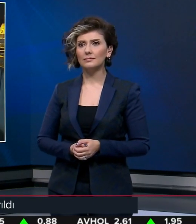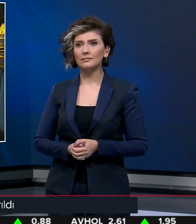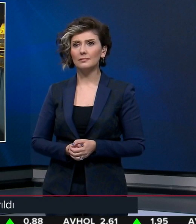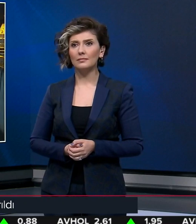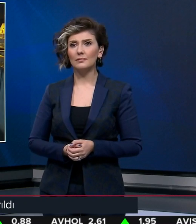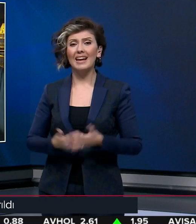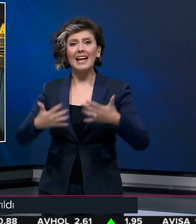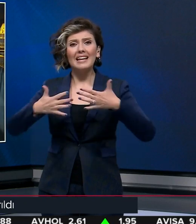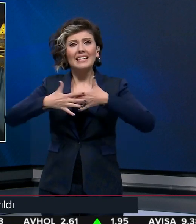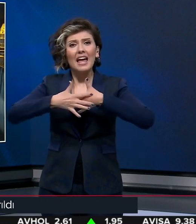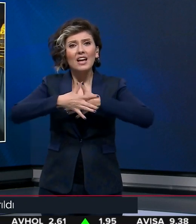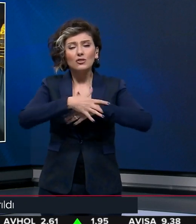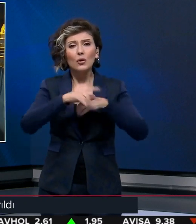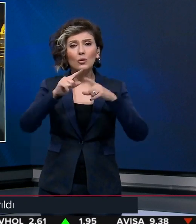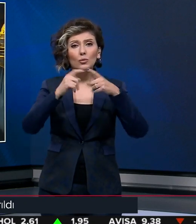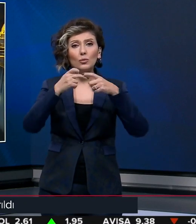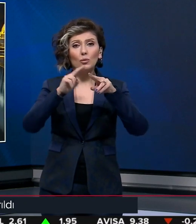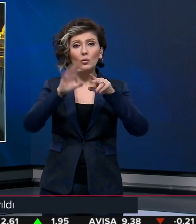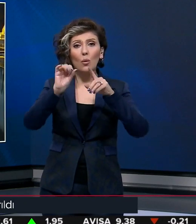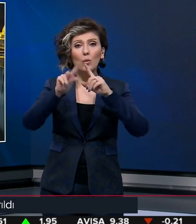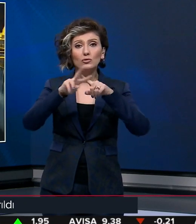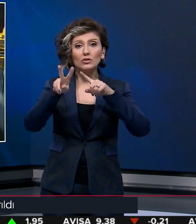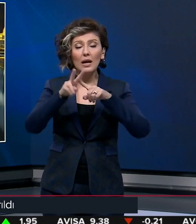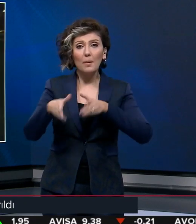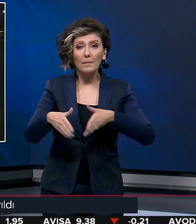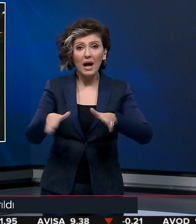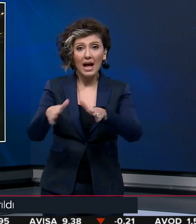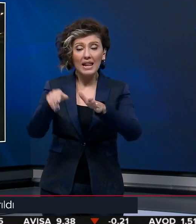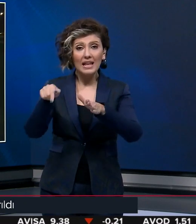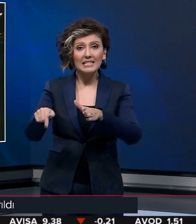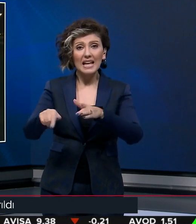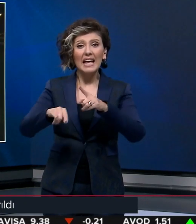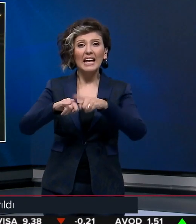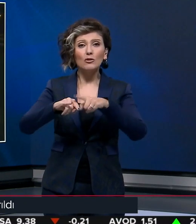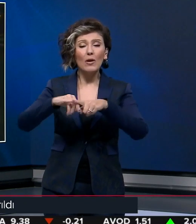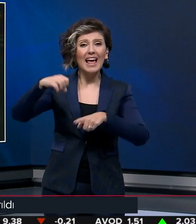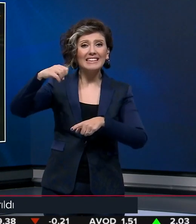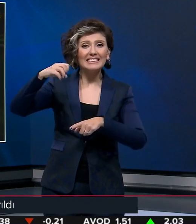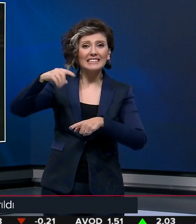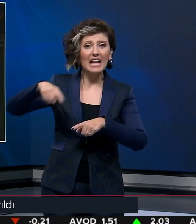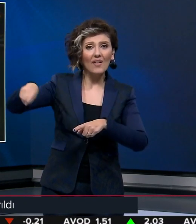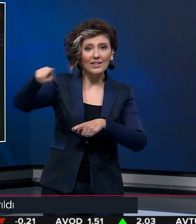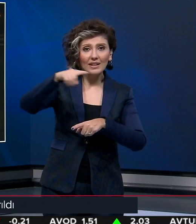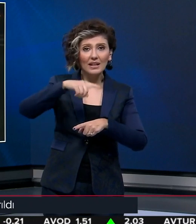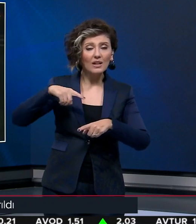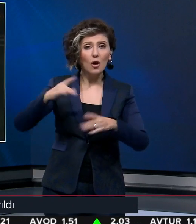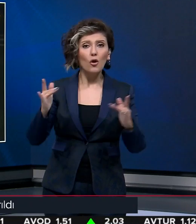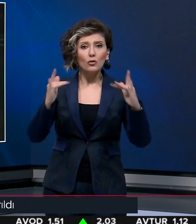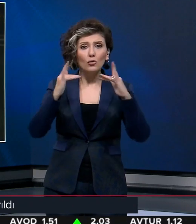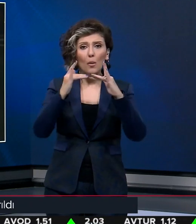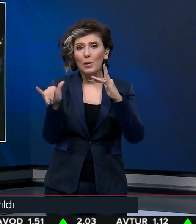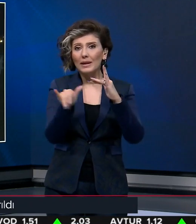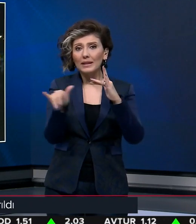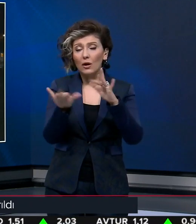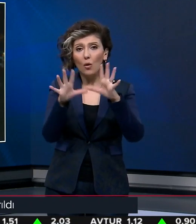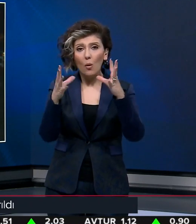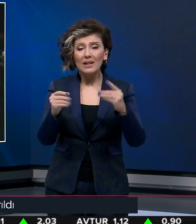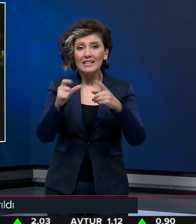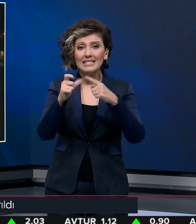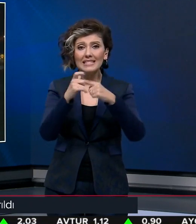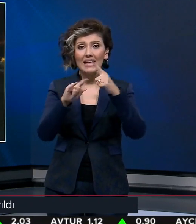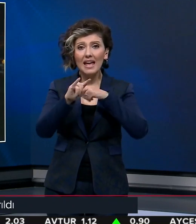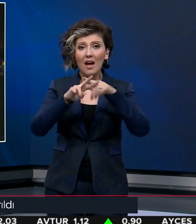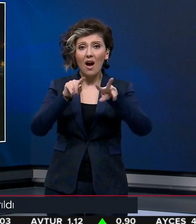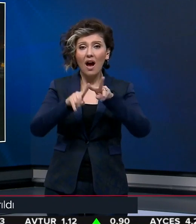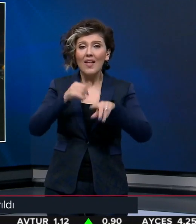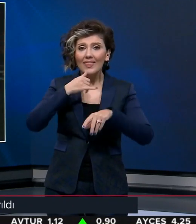Gece yarısı Türk Ocağı Mahallesi Seyhan 2 Hidroelektrik santralindeki Regülatör Köprü yakınında meydana gelen olayda Seyhan Nehri